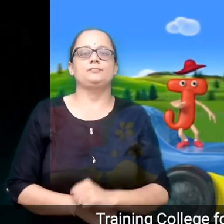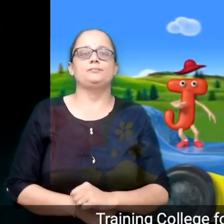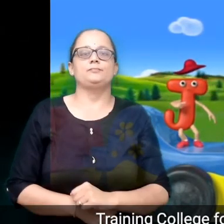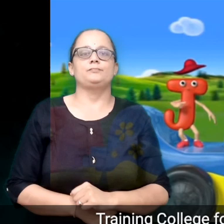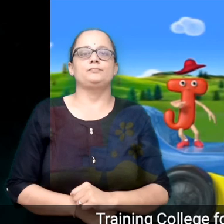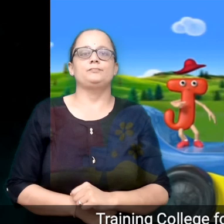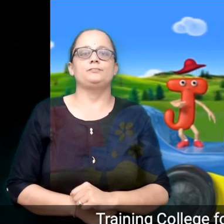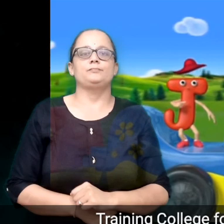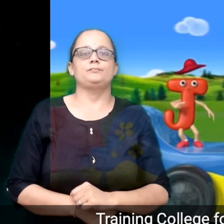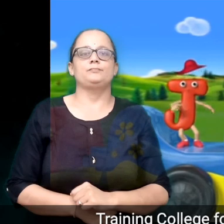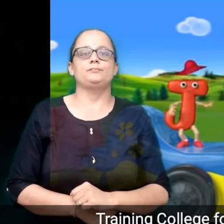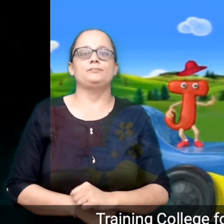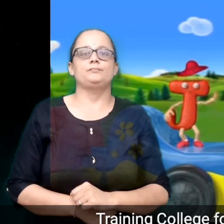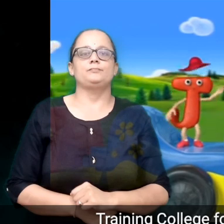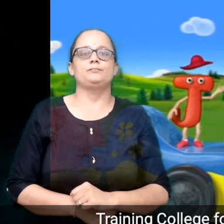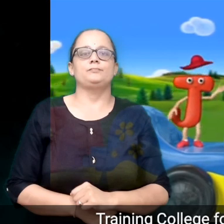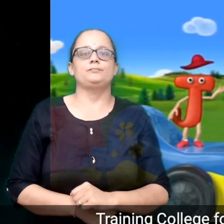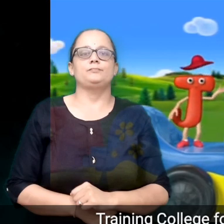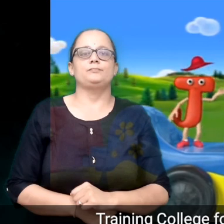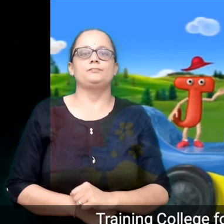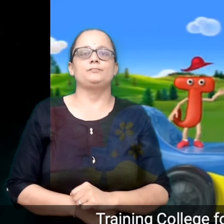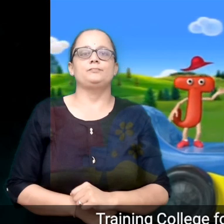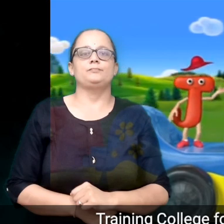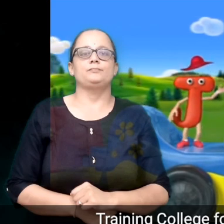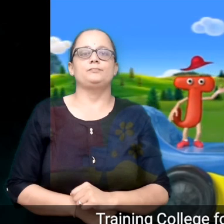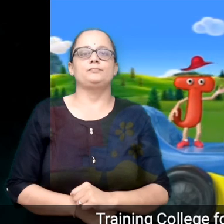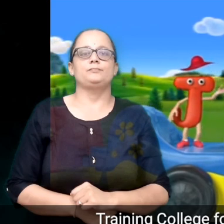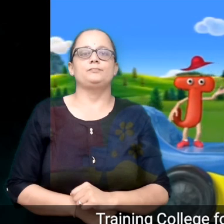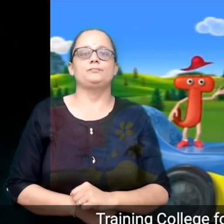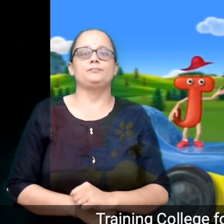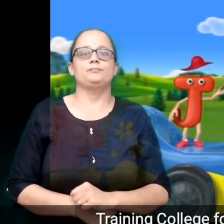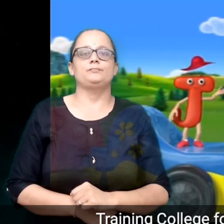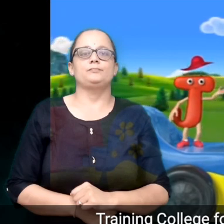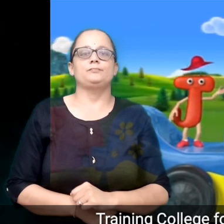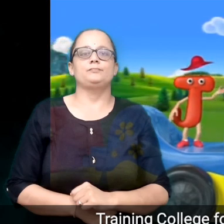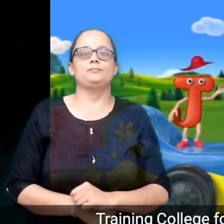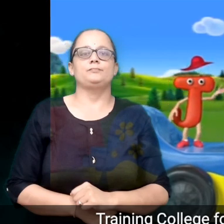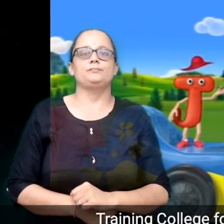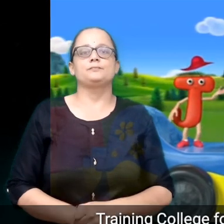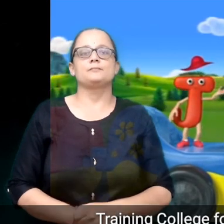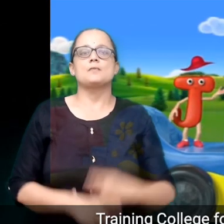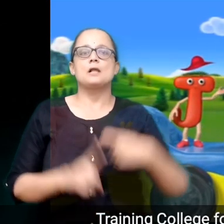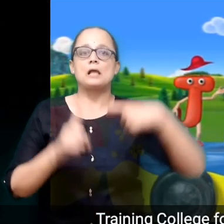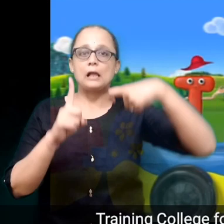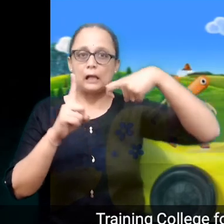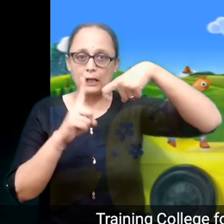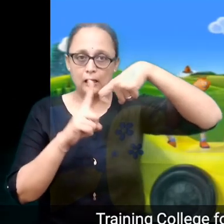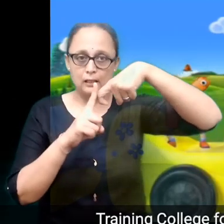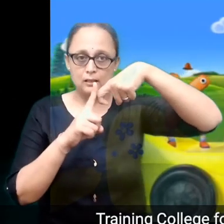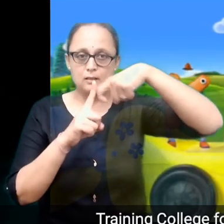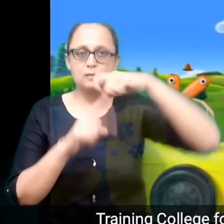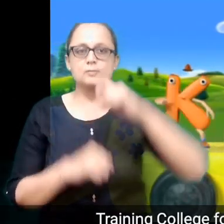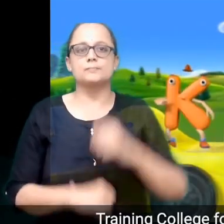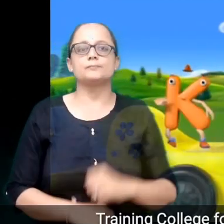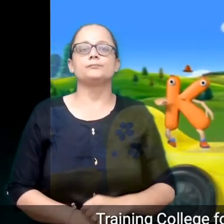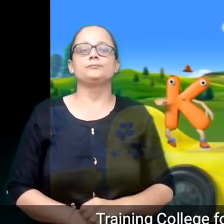G, G, G, G, Q,